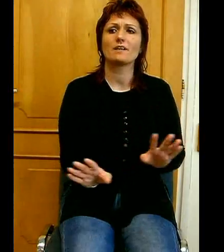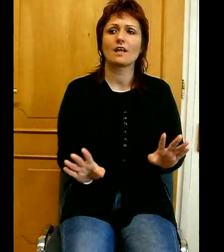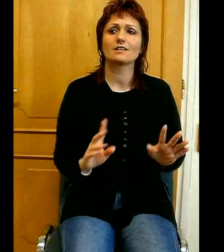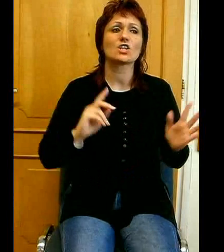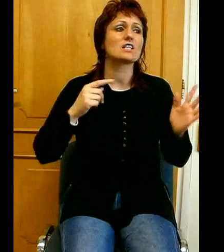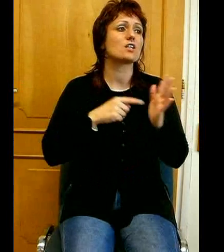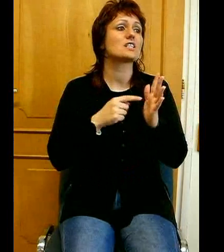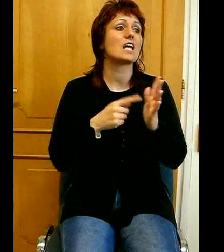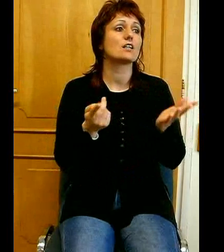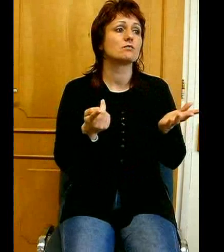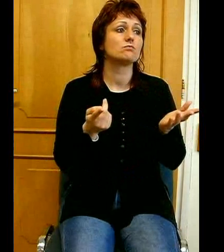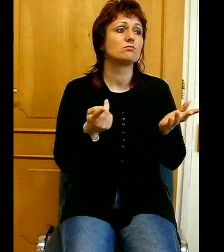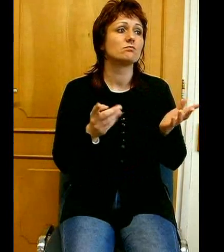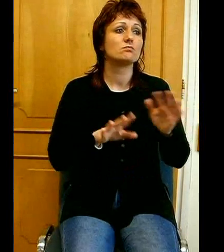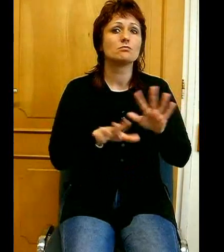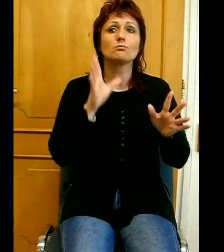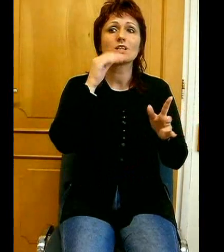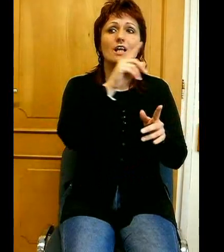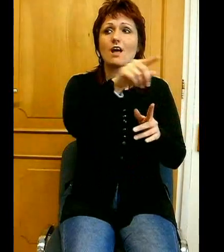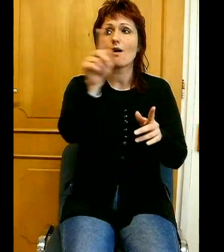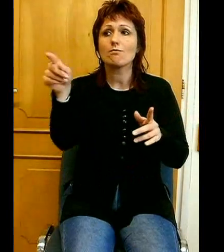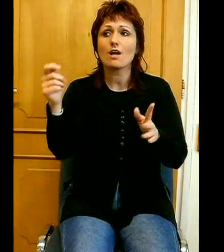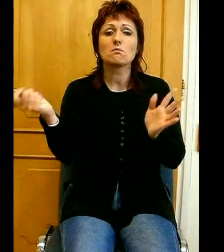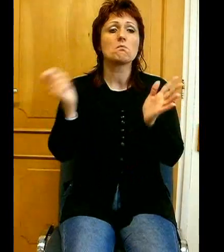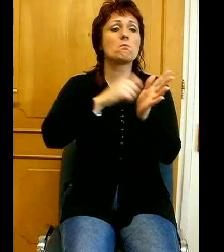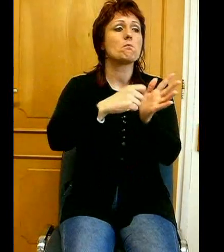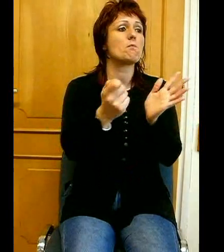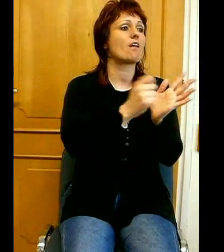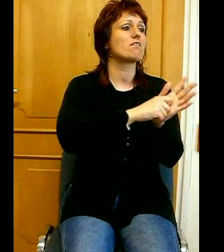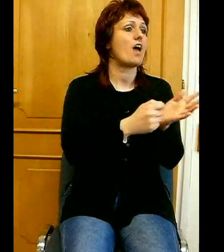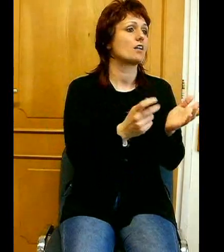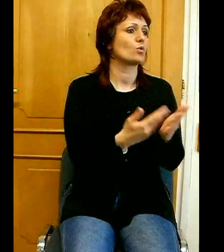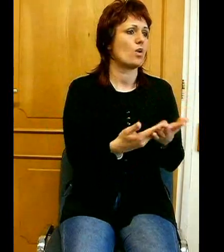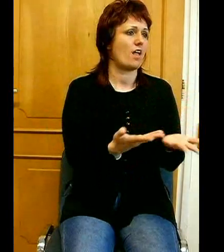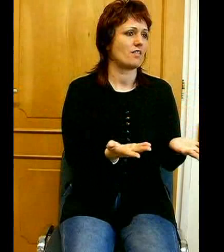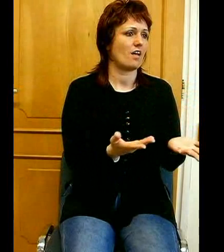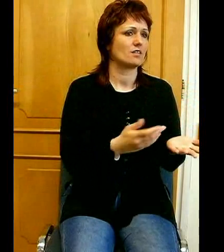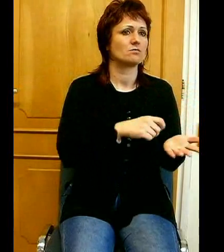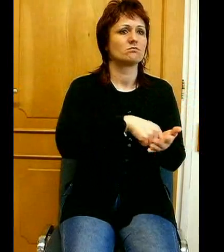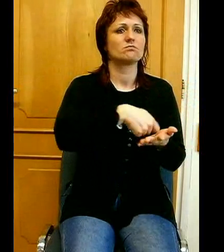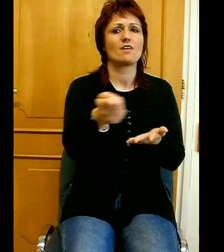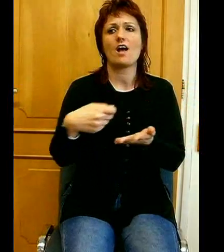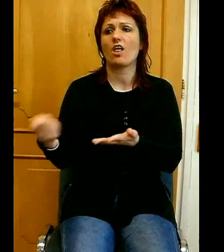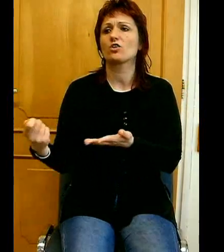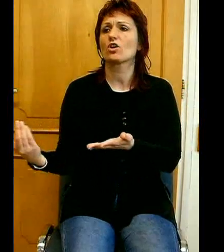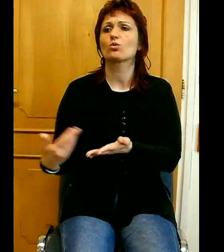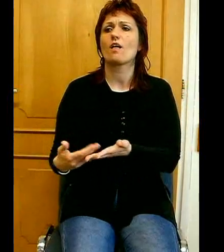legyen megvehető, és minden legyen eladható. Minden emberre úgy tekint ez a szellemiség,